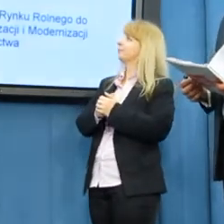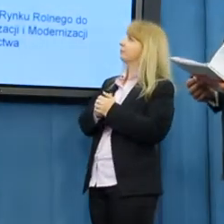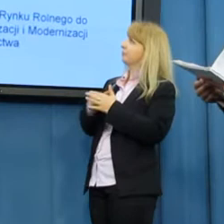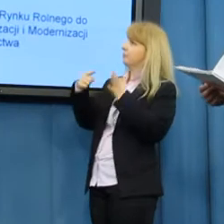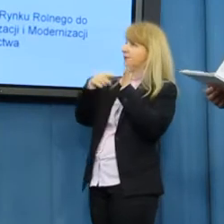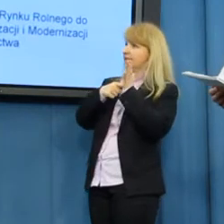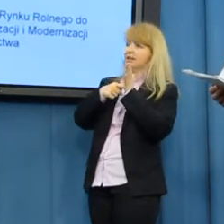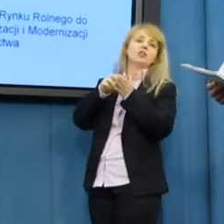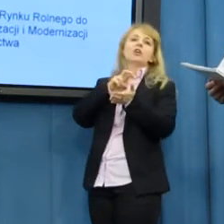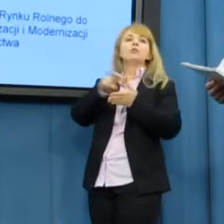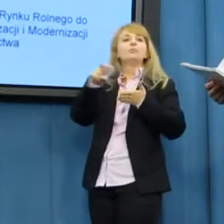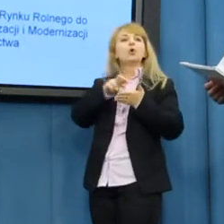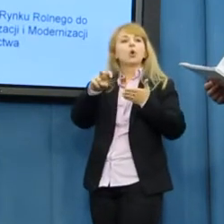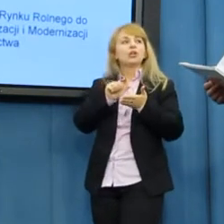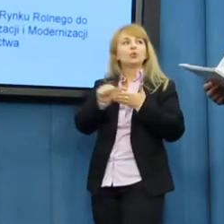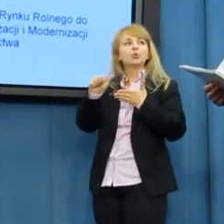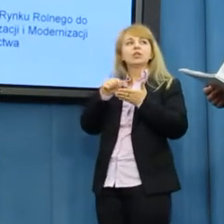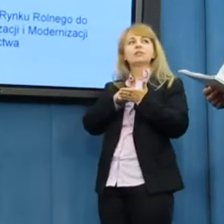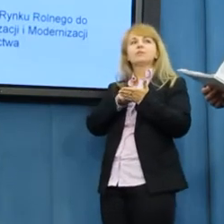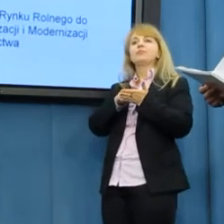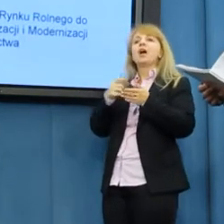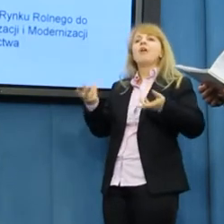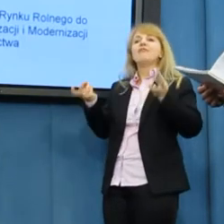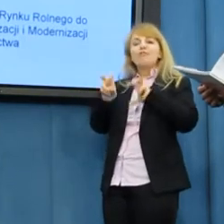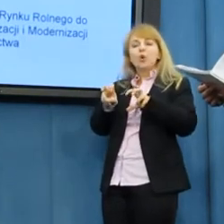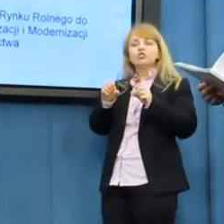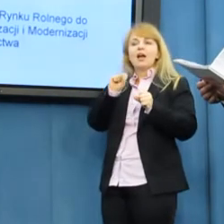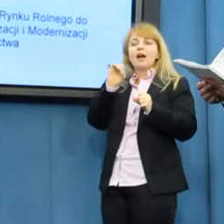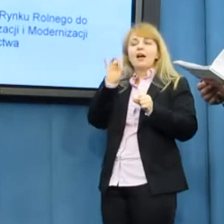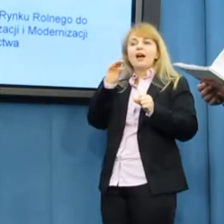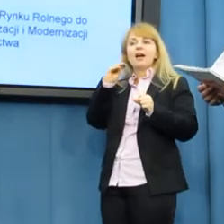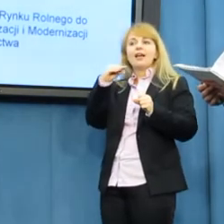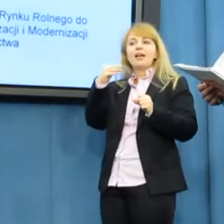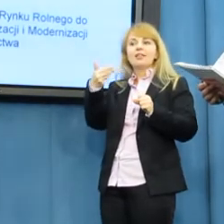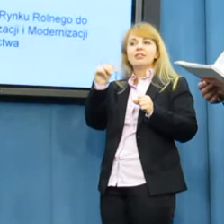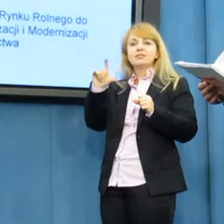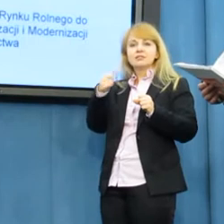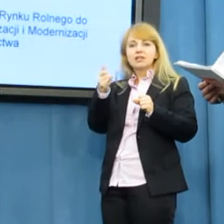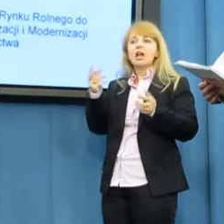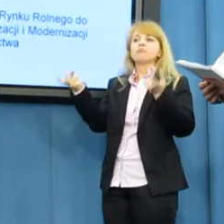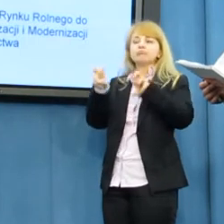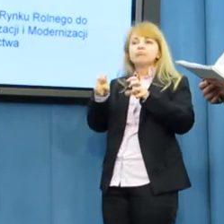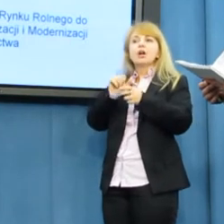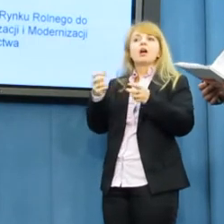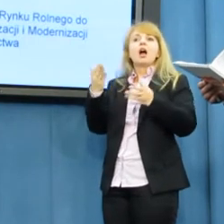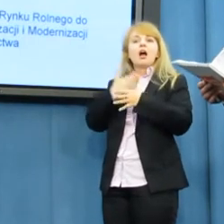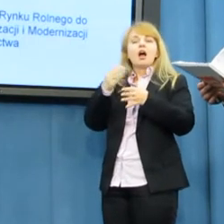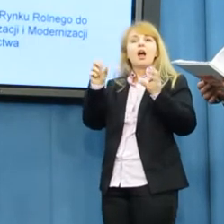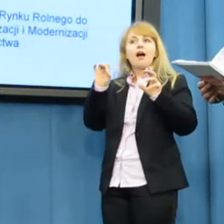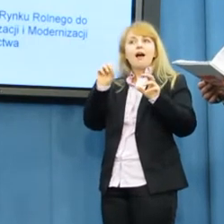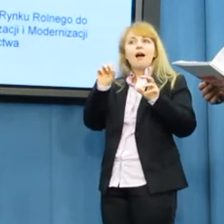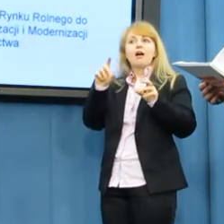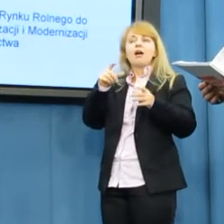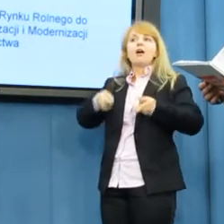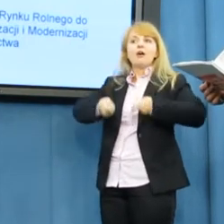Celem tego projektu jest, tak jak powiedziałem, włączenie Agencji Rynku Rolnego do Agencji Restrukturyzacji.